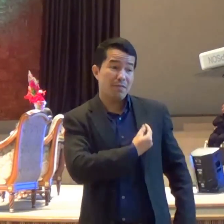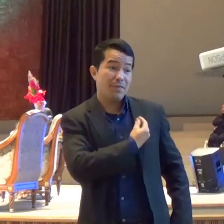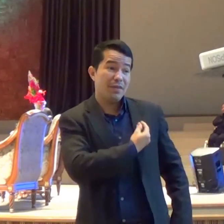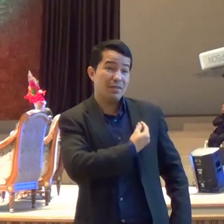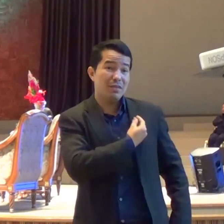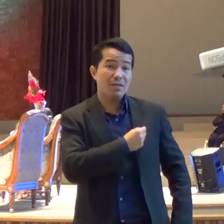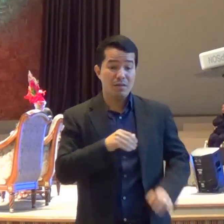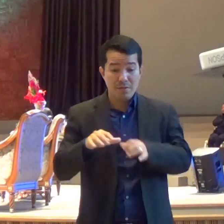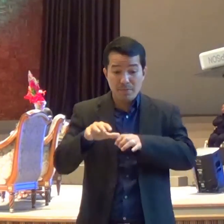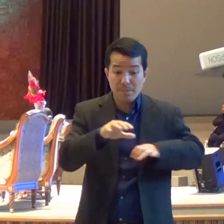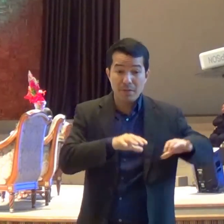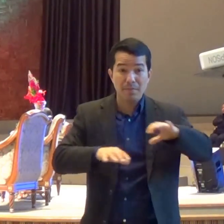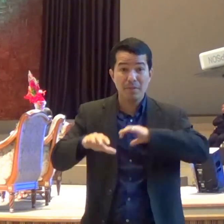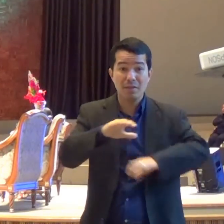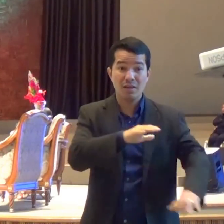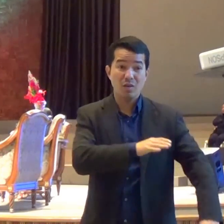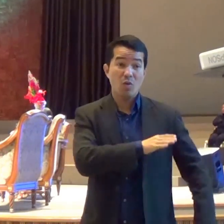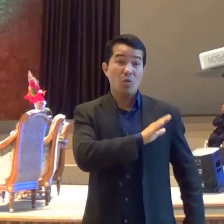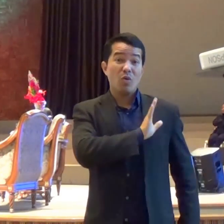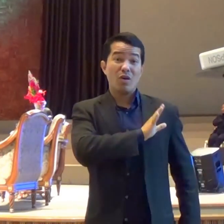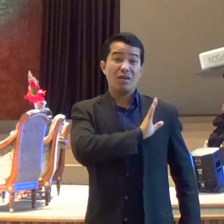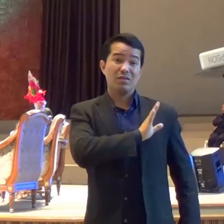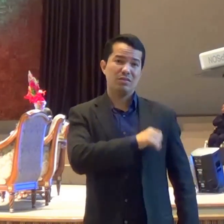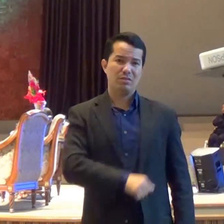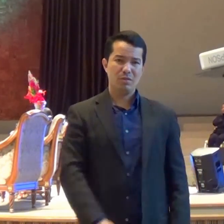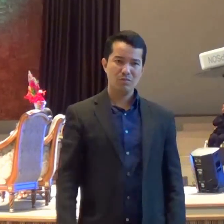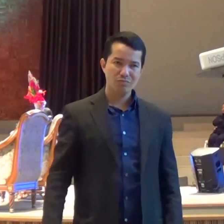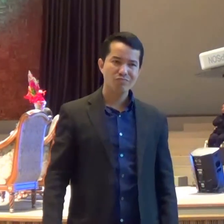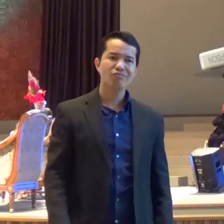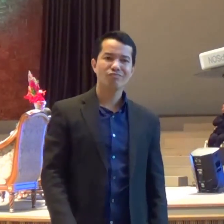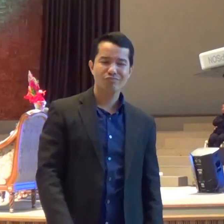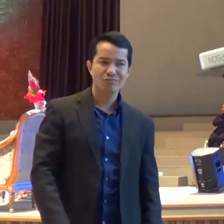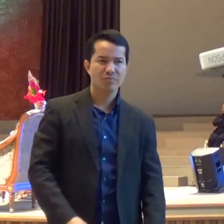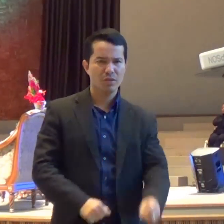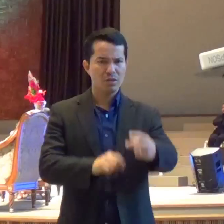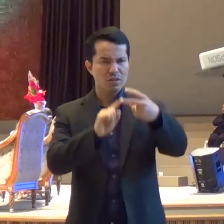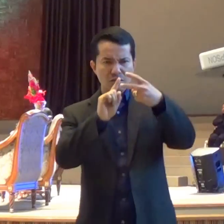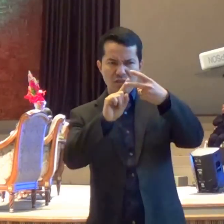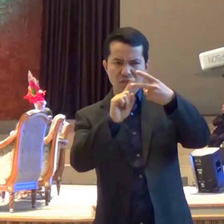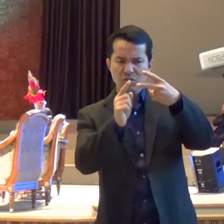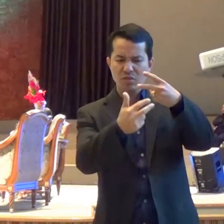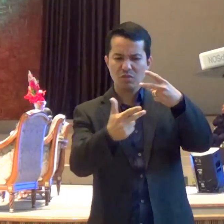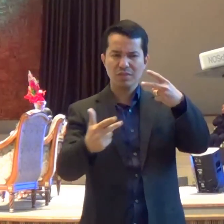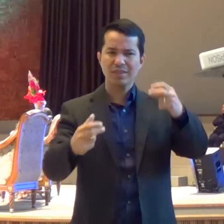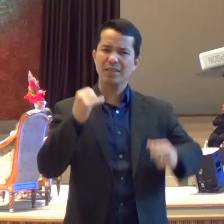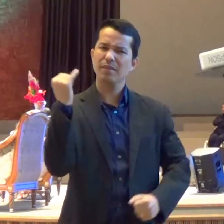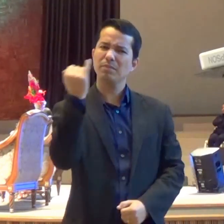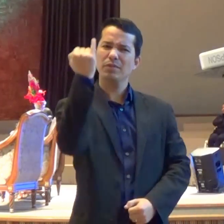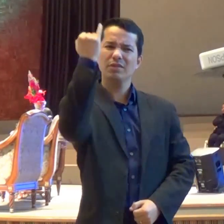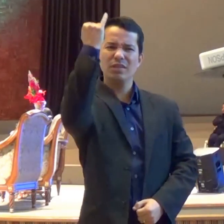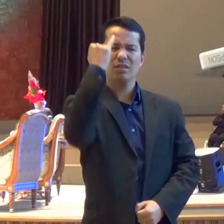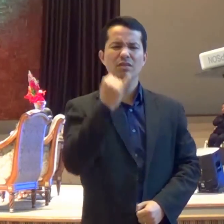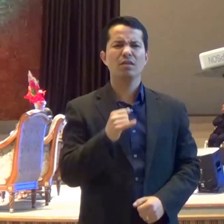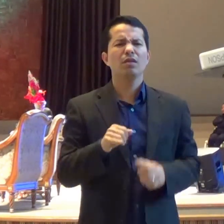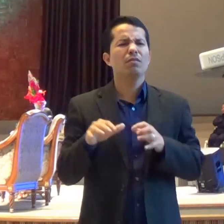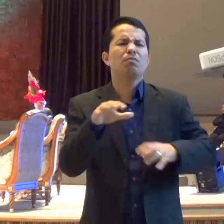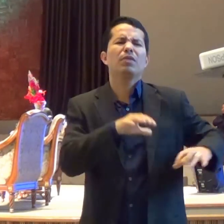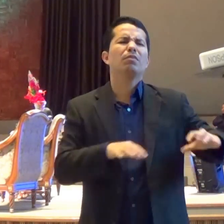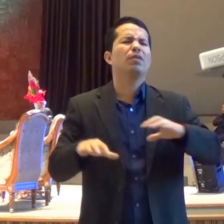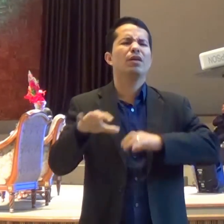Importante Que a gente Vai aprender Aqui nesse texto Sobre Preparo É que Eu preciso De um outro